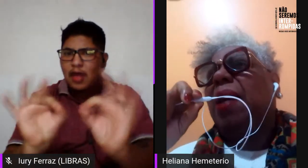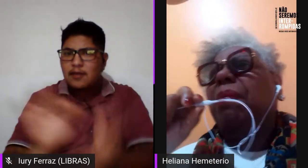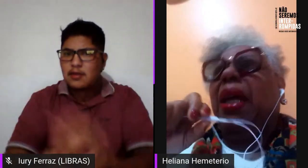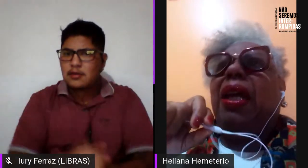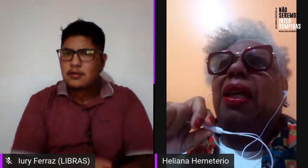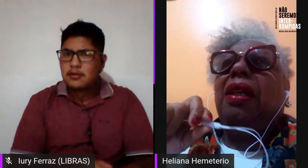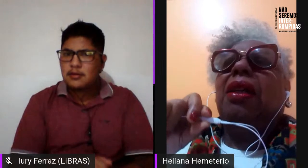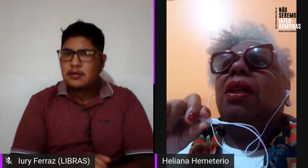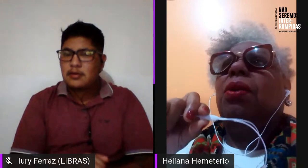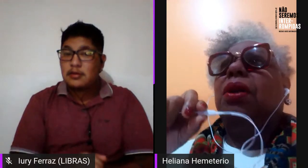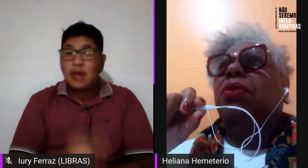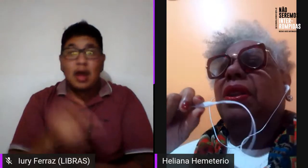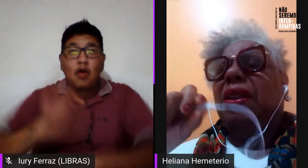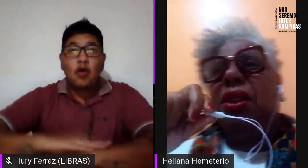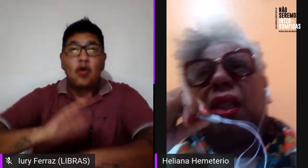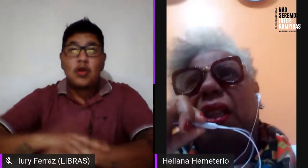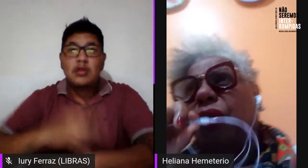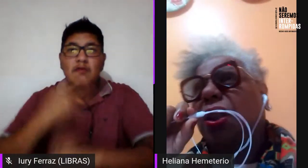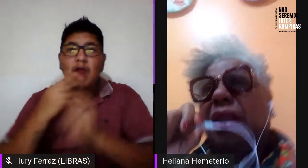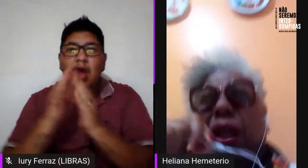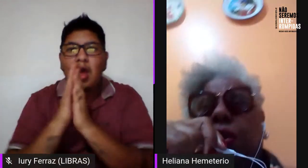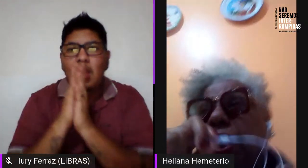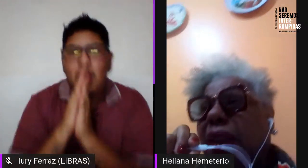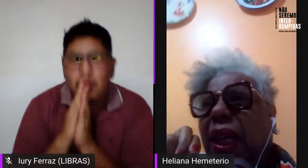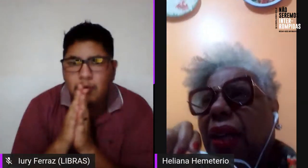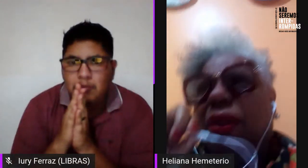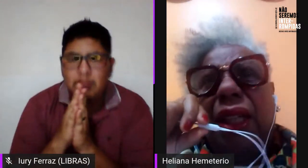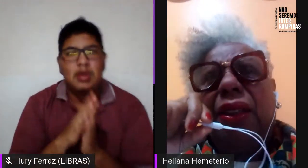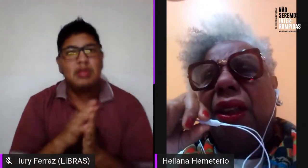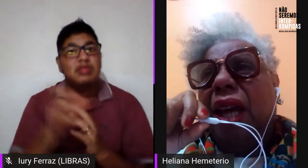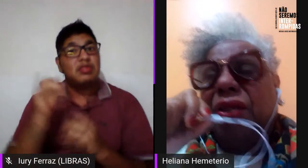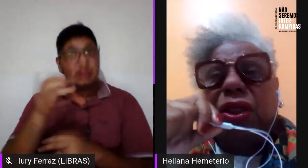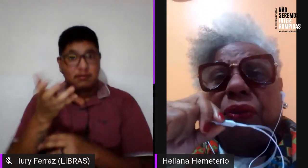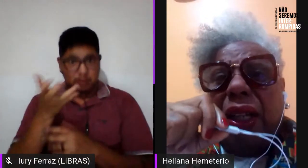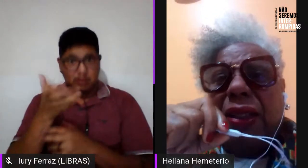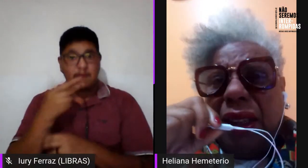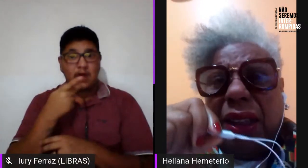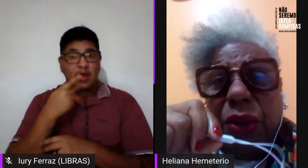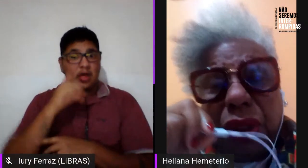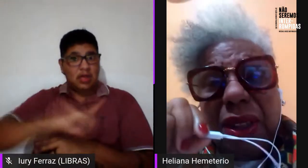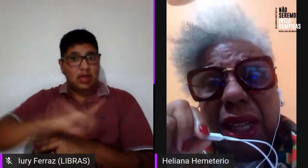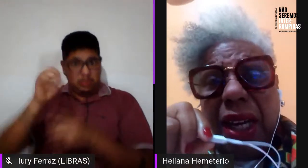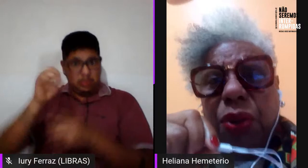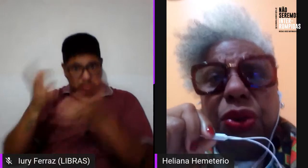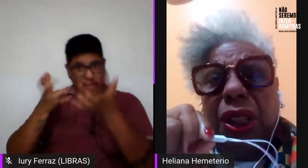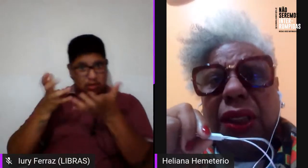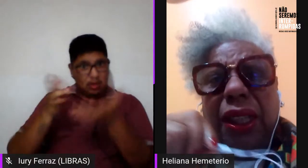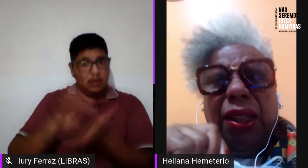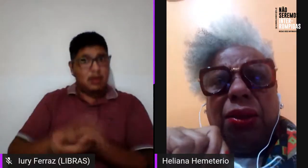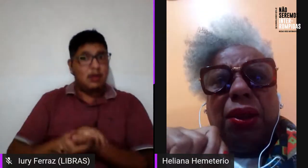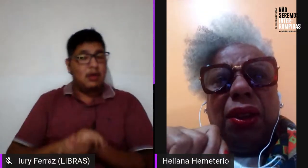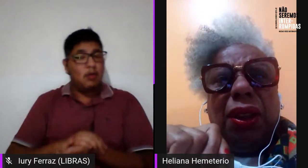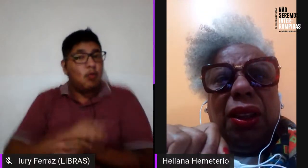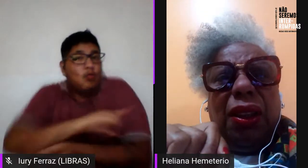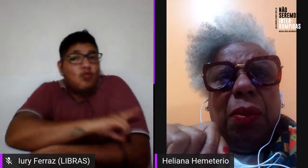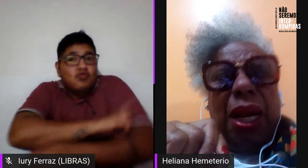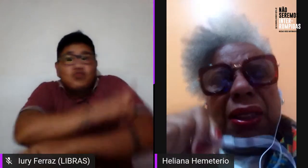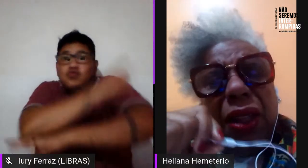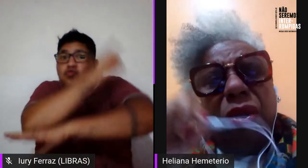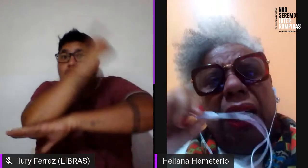você diz amém, quando você diz se Deus quiser o dia inteiro, a gente fala se Deus quiser o dia inteiro,